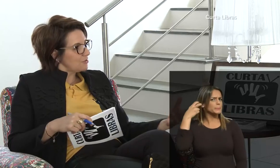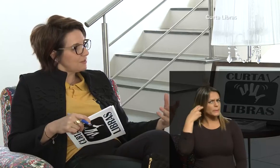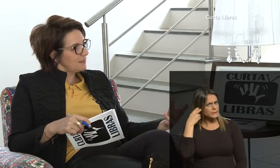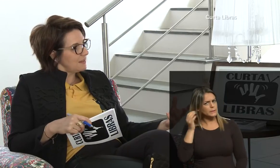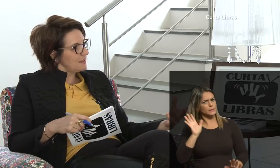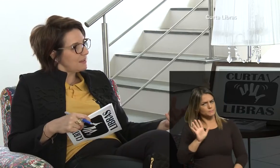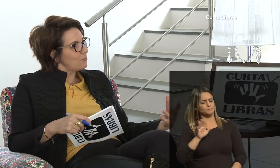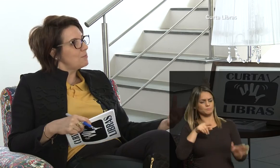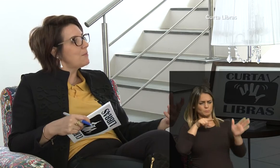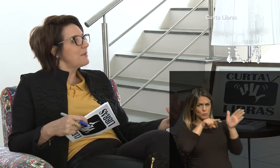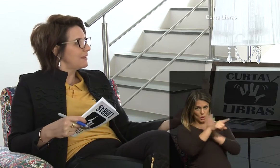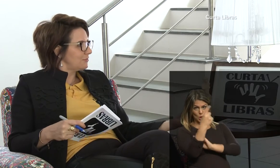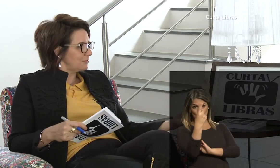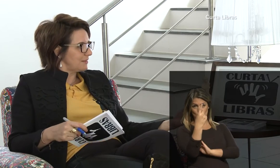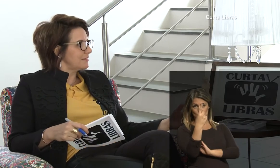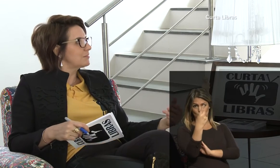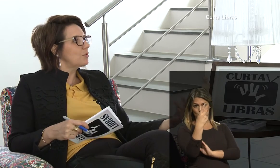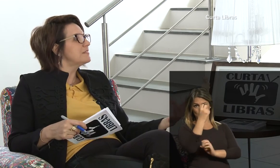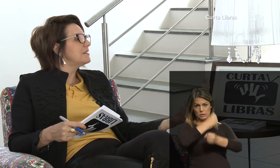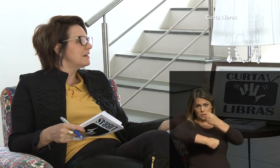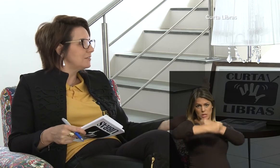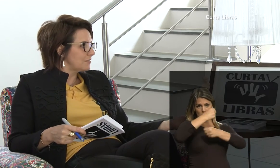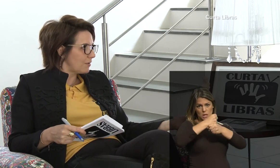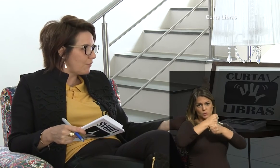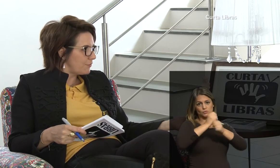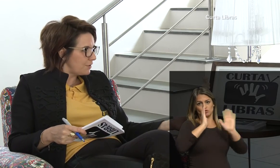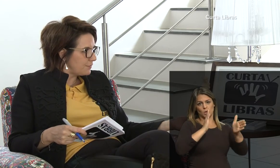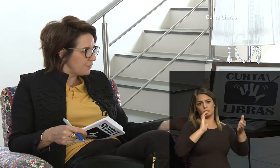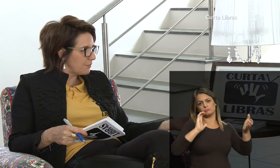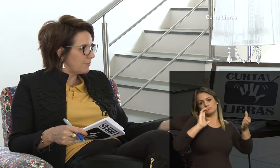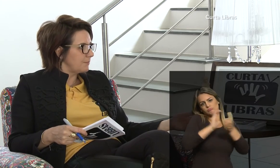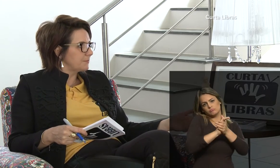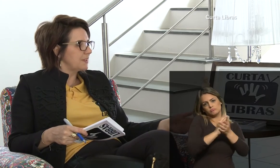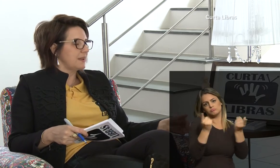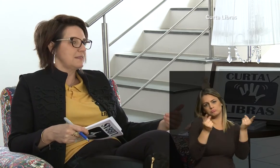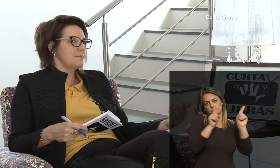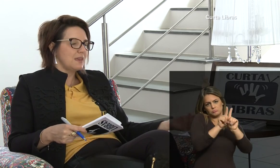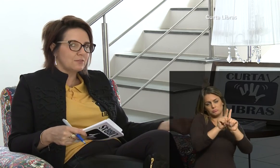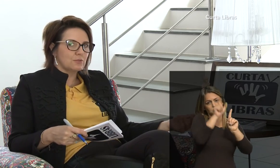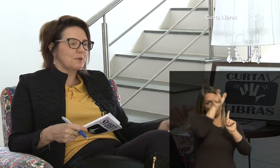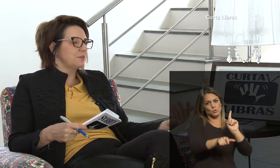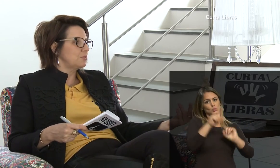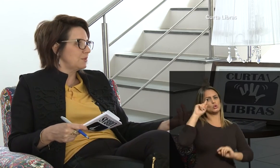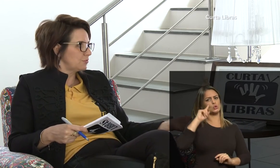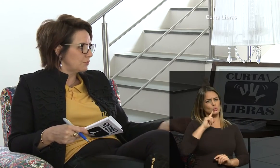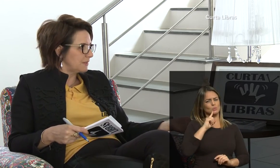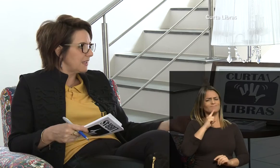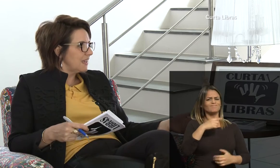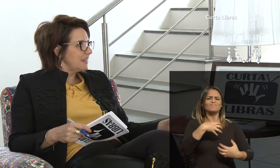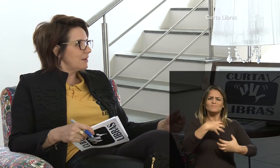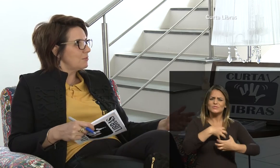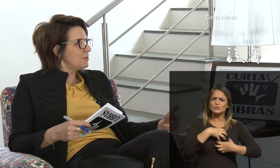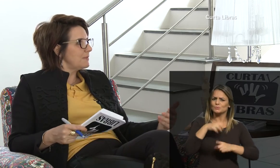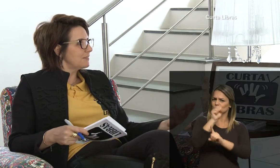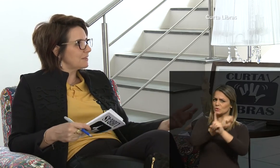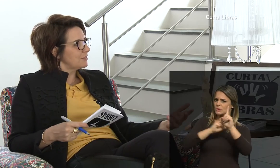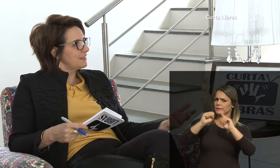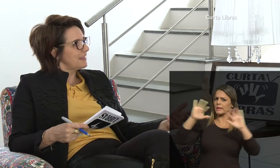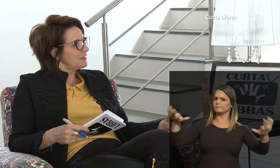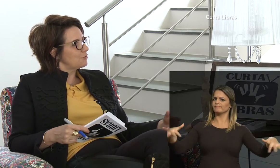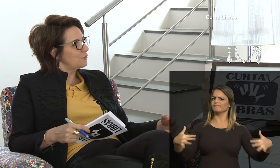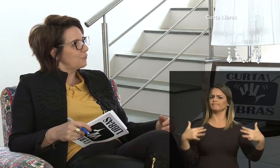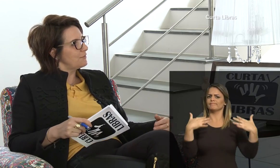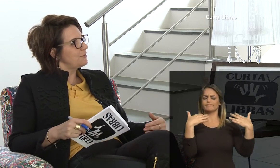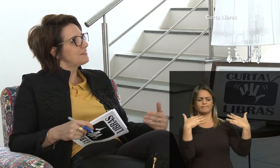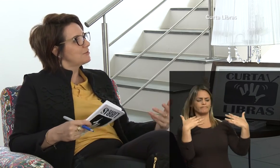tu acha que em algum momento, nesses 12 anos de convívio, de casamento com uma pessoa surda, em algum momento na